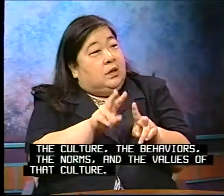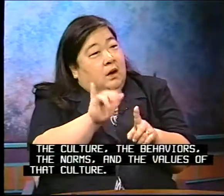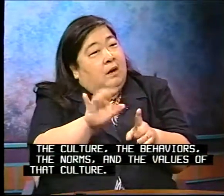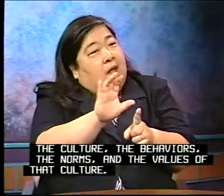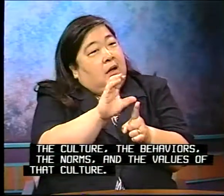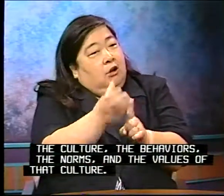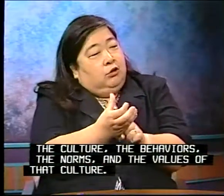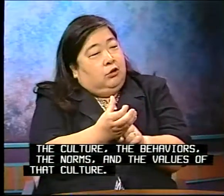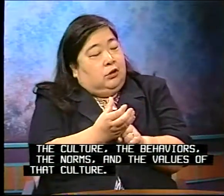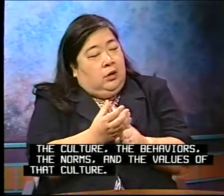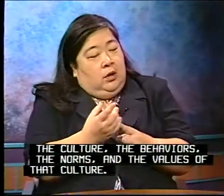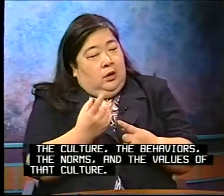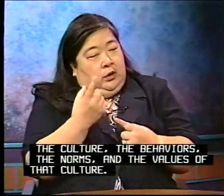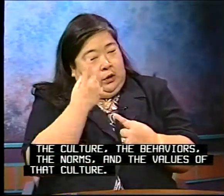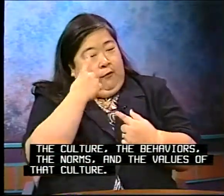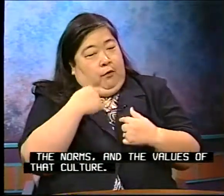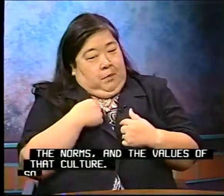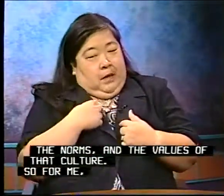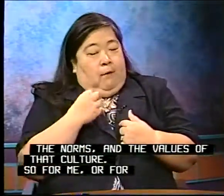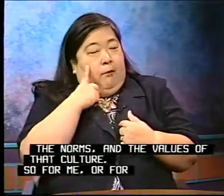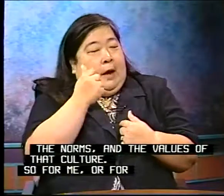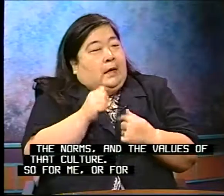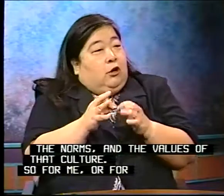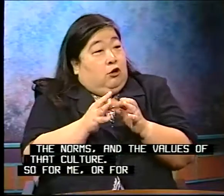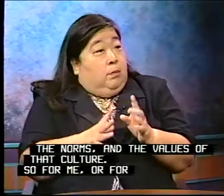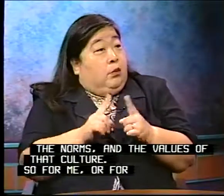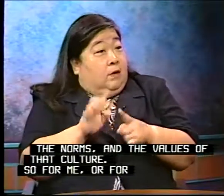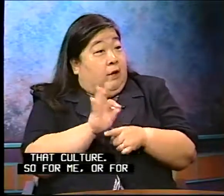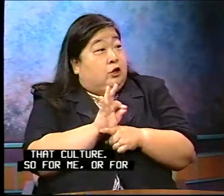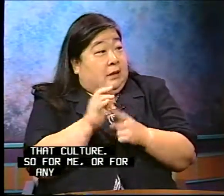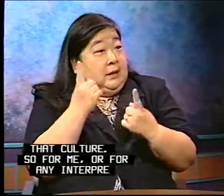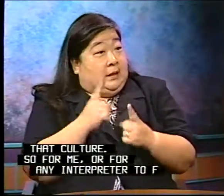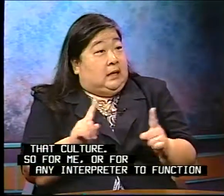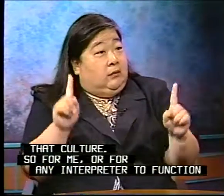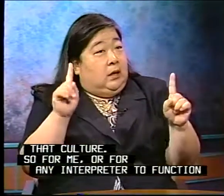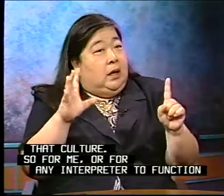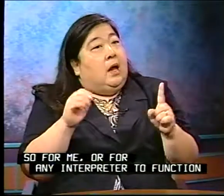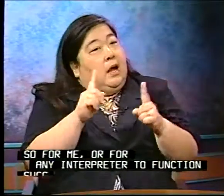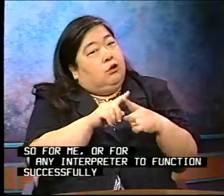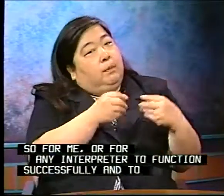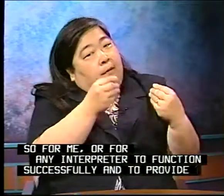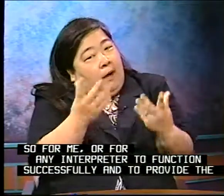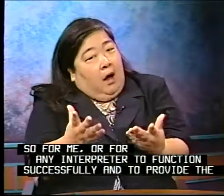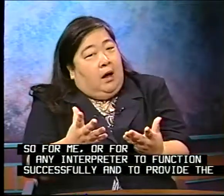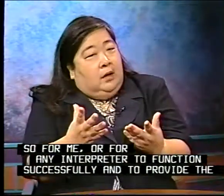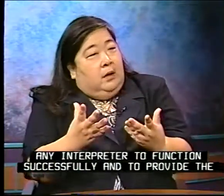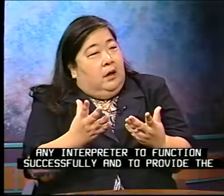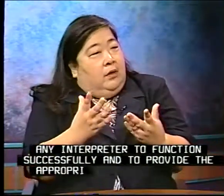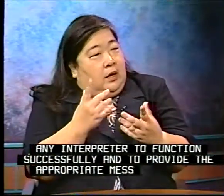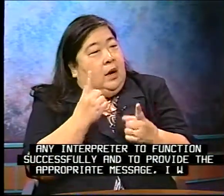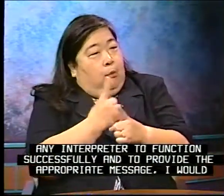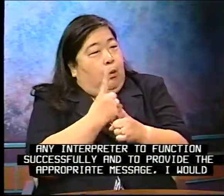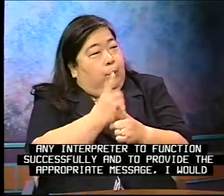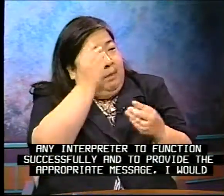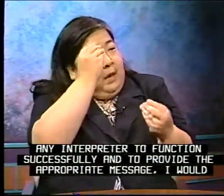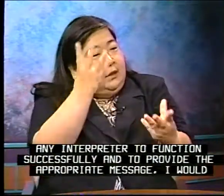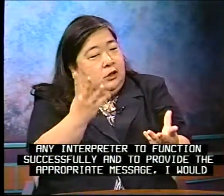of that culture. So for me or for any interpreter to function successfully and to provide the appropriate message,